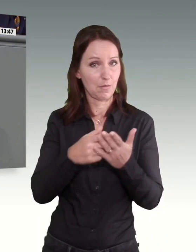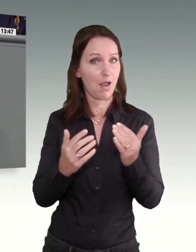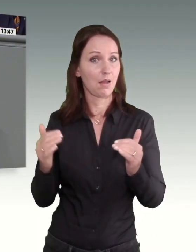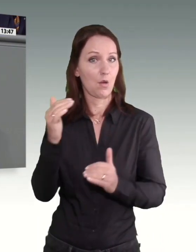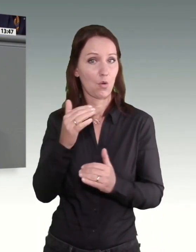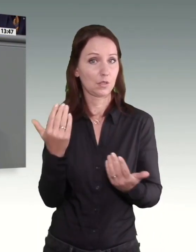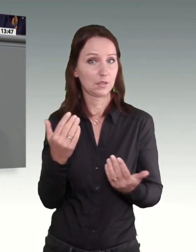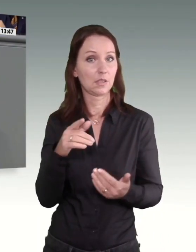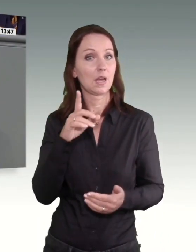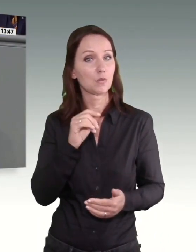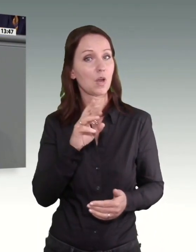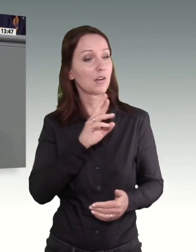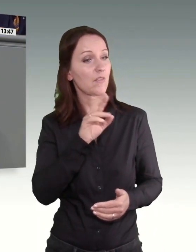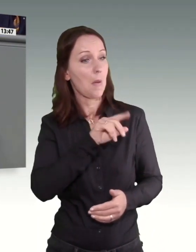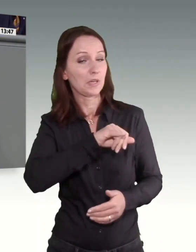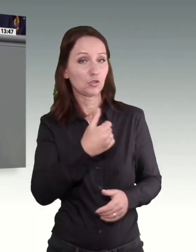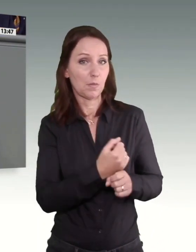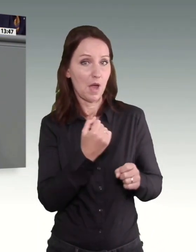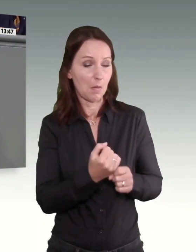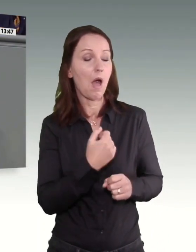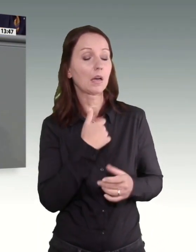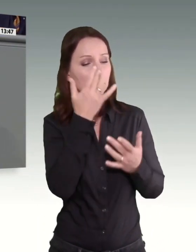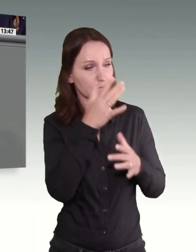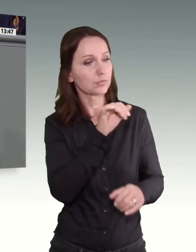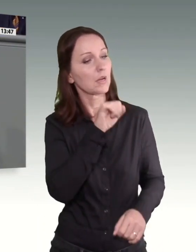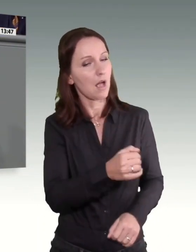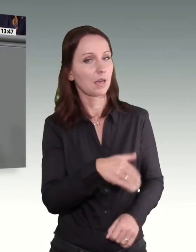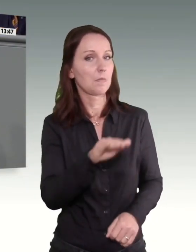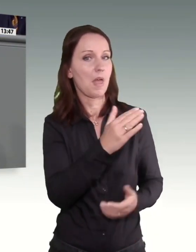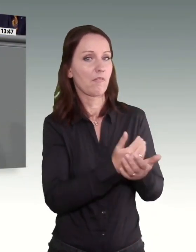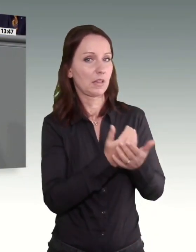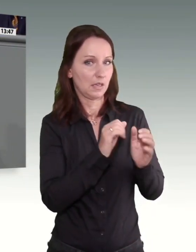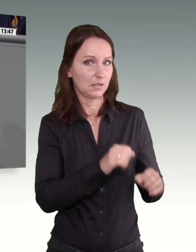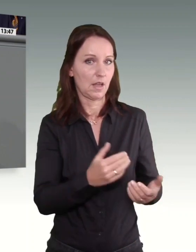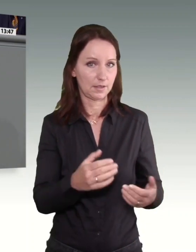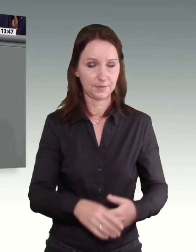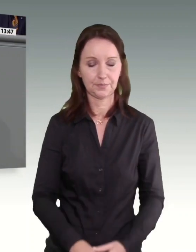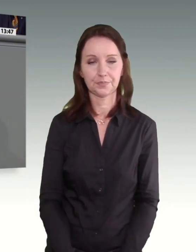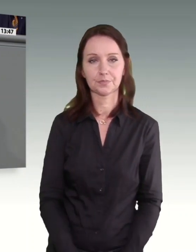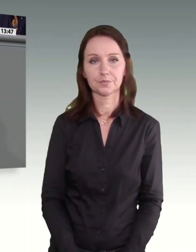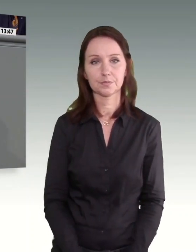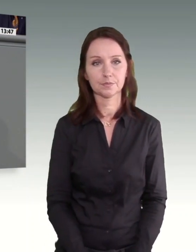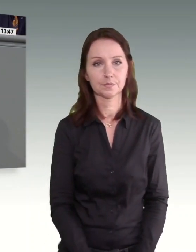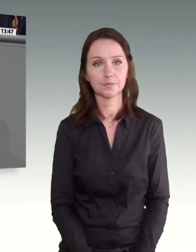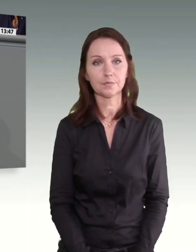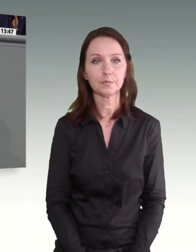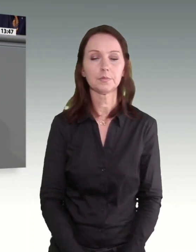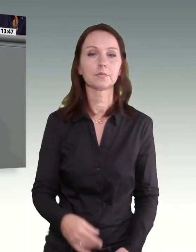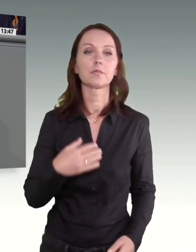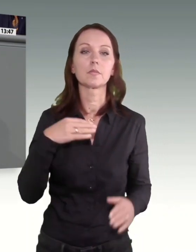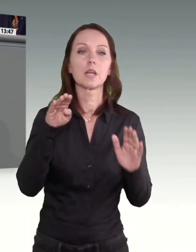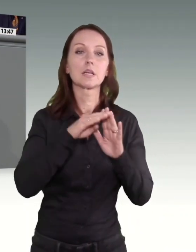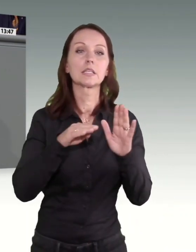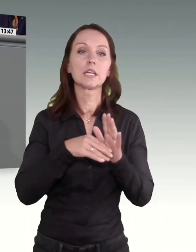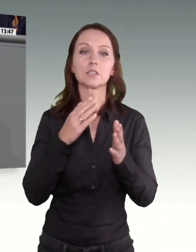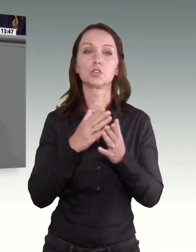ermöglicht haben, mehr zu verdienen, die in einem Minijob arbeiten. Und wir werden, und das haben wir ja auch schon gesetzlich beschlossen, mit der